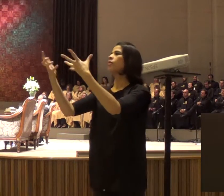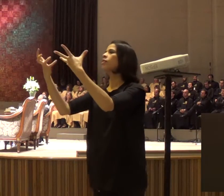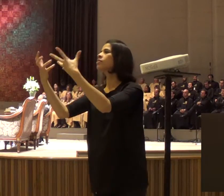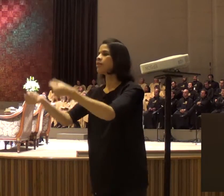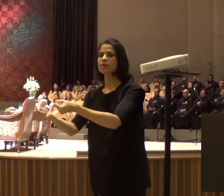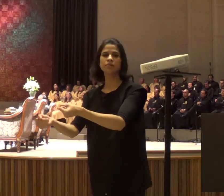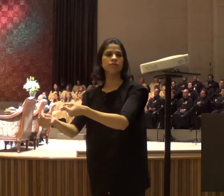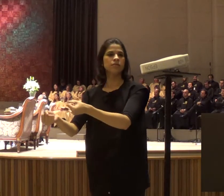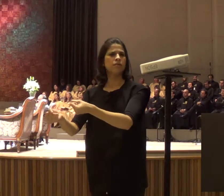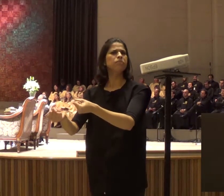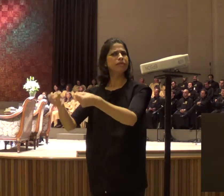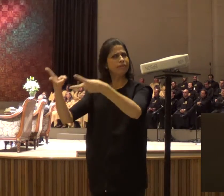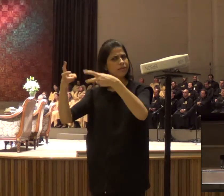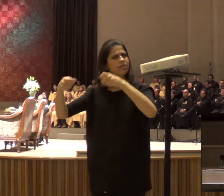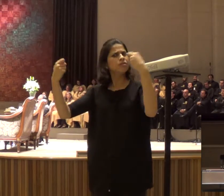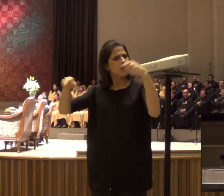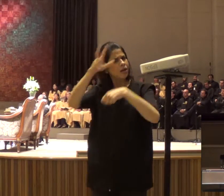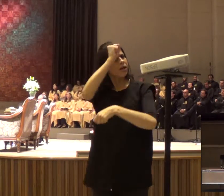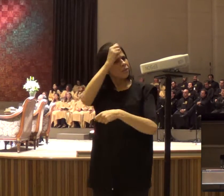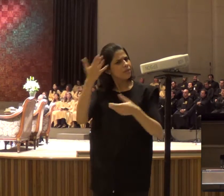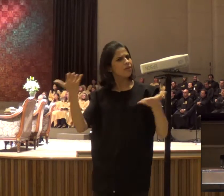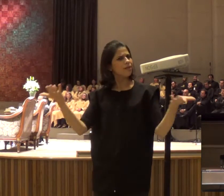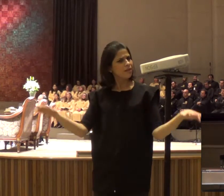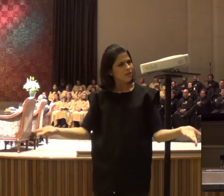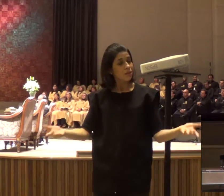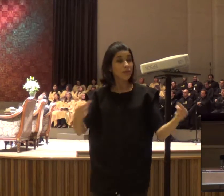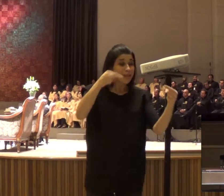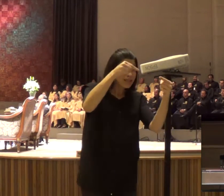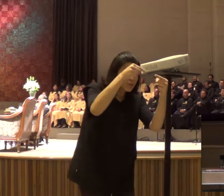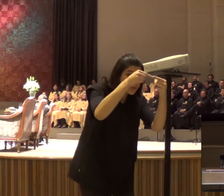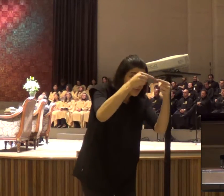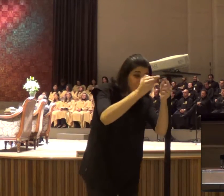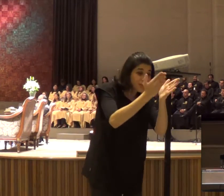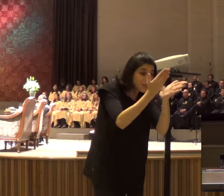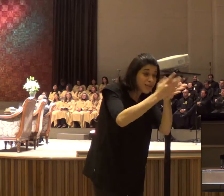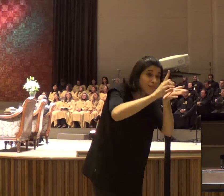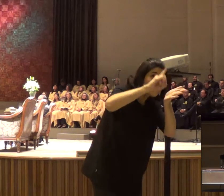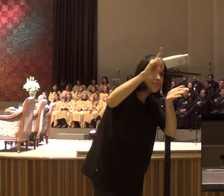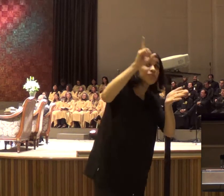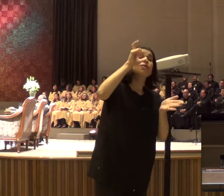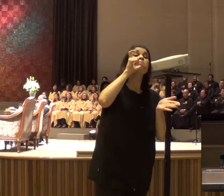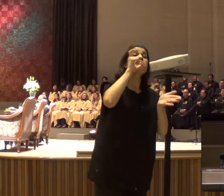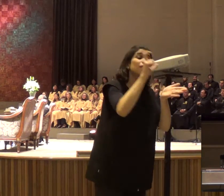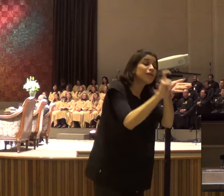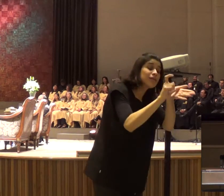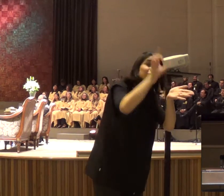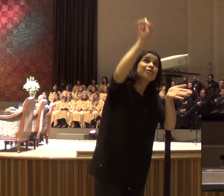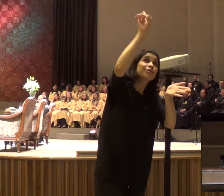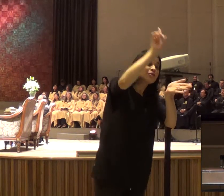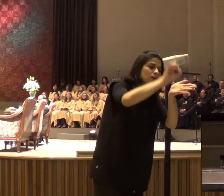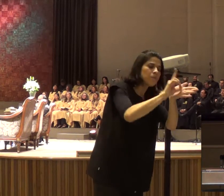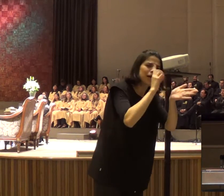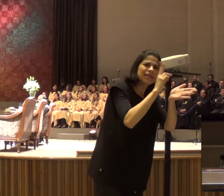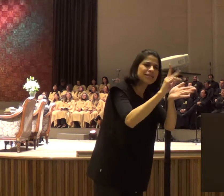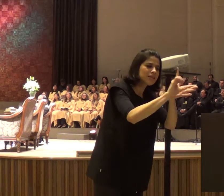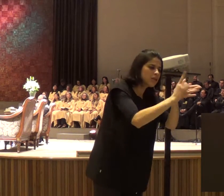opinião, para a minha vida, ela confere, com aquilo, que a palavra de Deus, diz, porque querido, se não